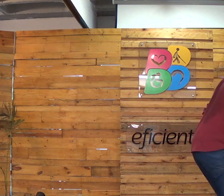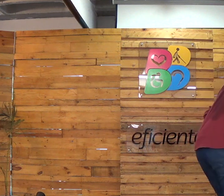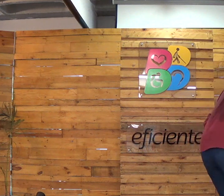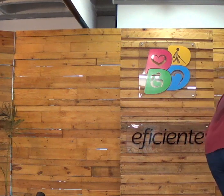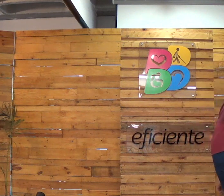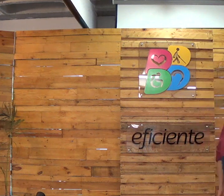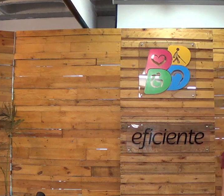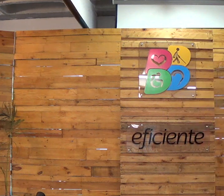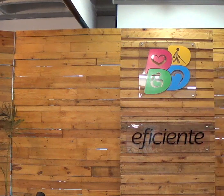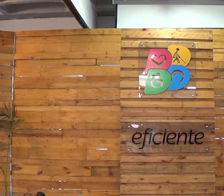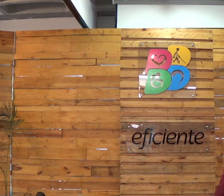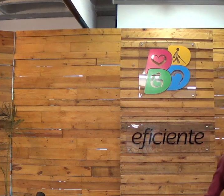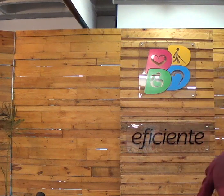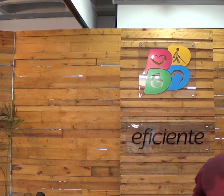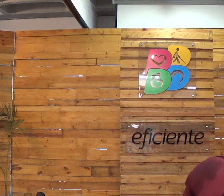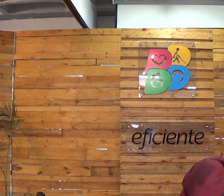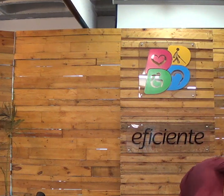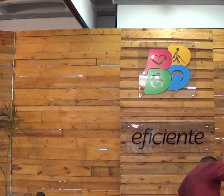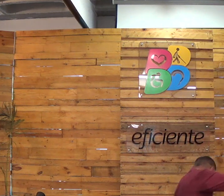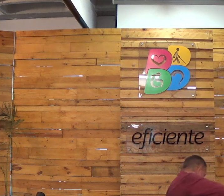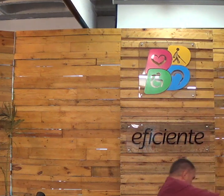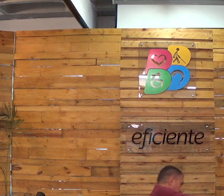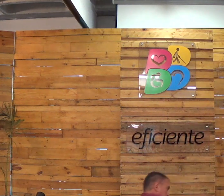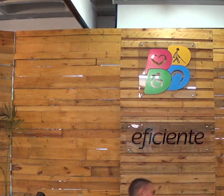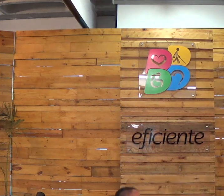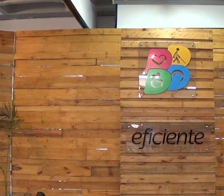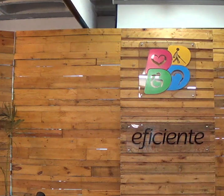Olha só. Vou fazer... Vou fazer um exemplo aqui.